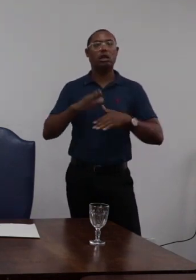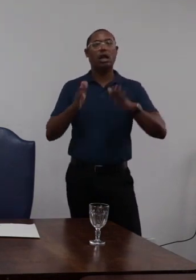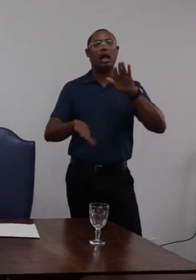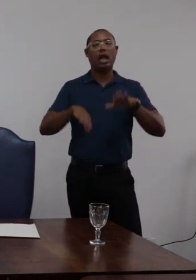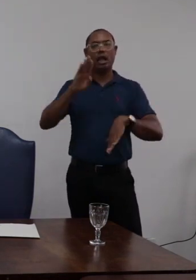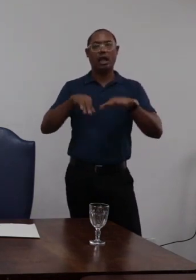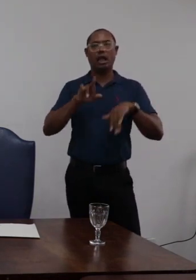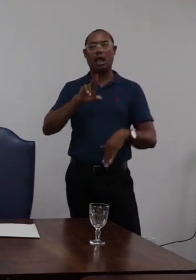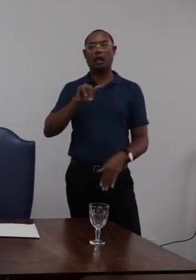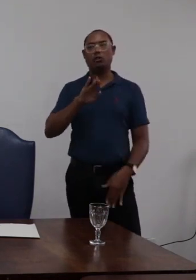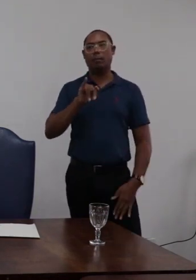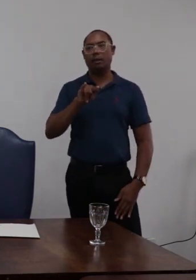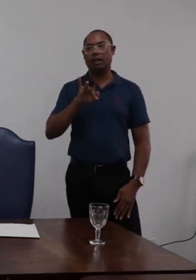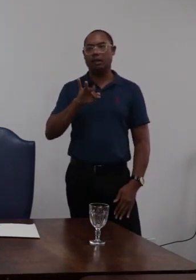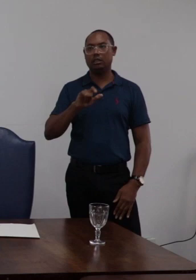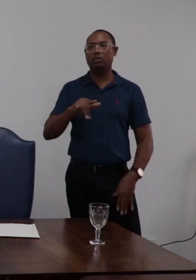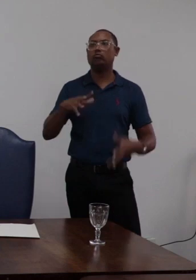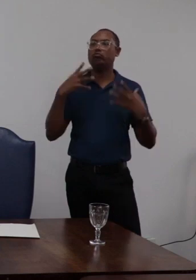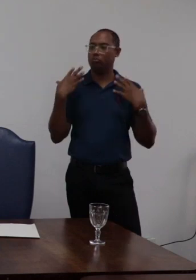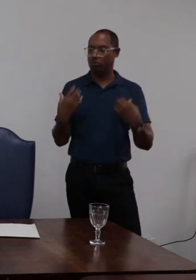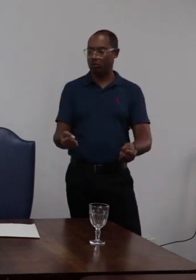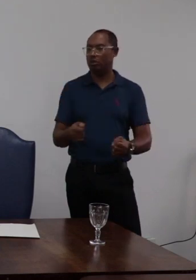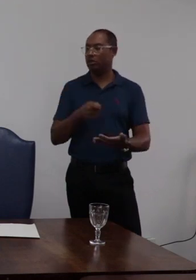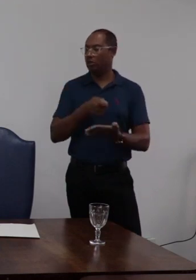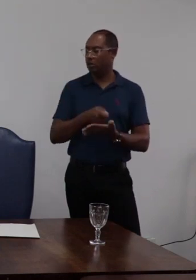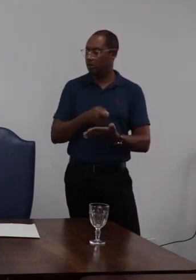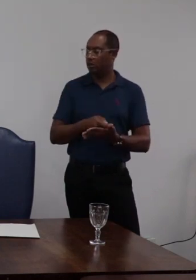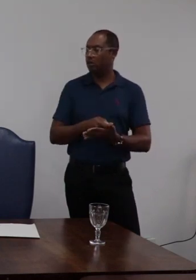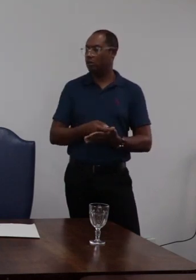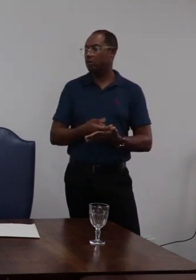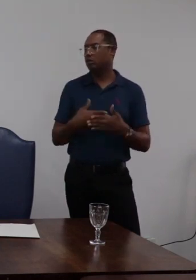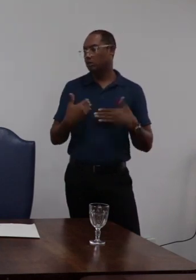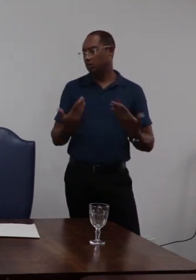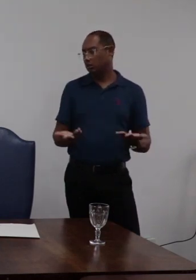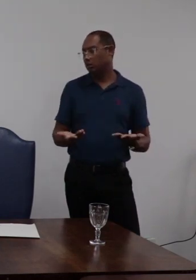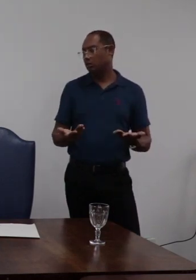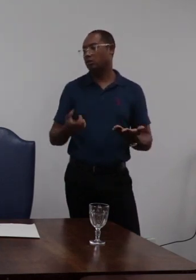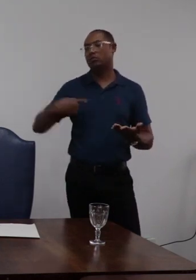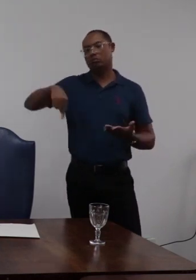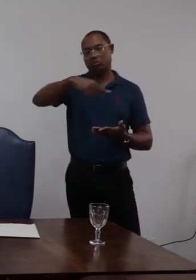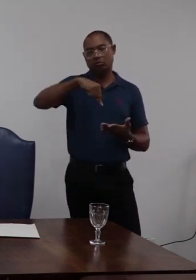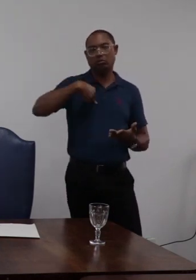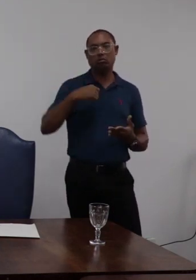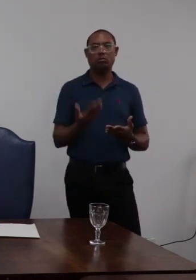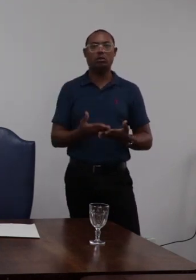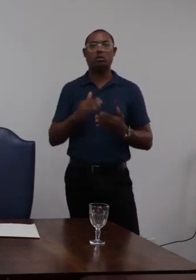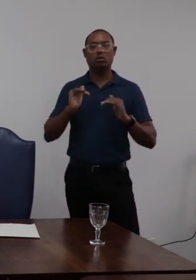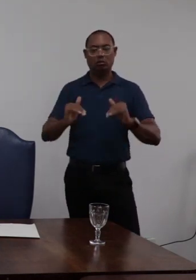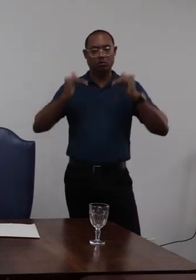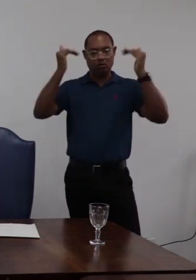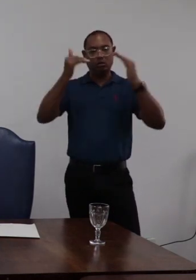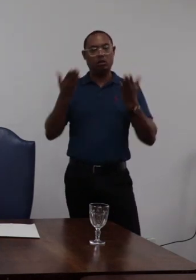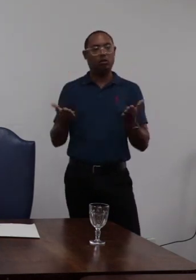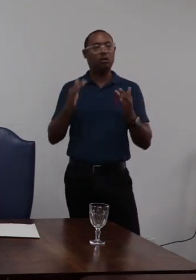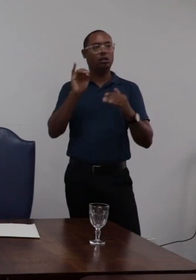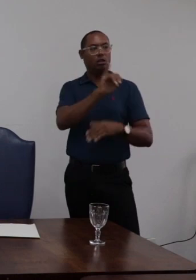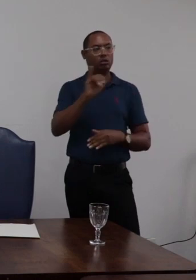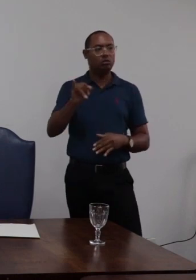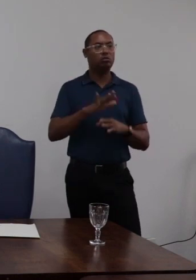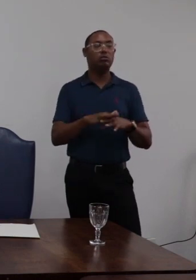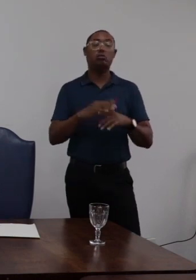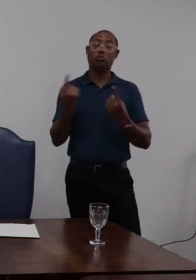razoabilidade no sentido de majorar essa penalidade então é nesse quesito que nós enquanto autoridade máxima da instituição